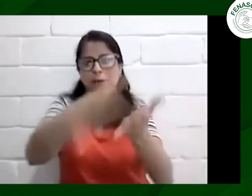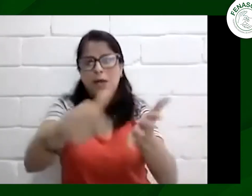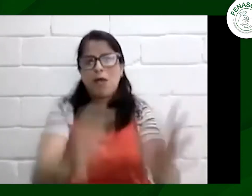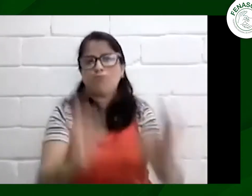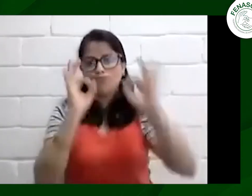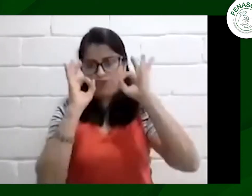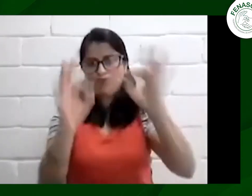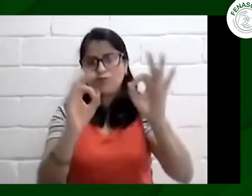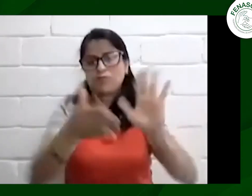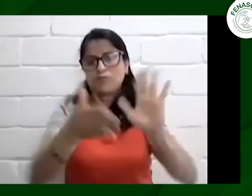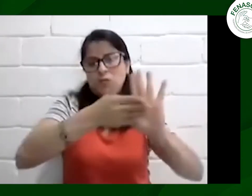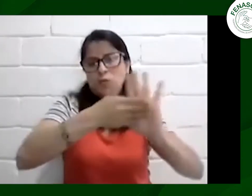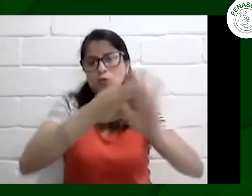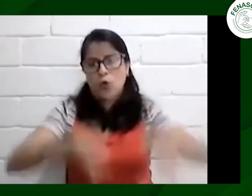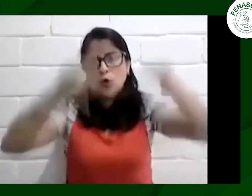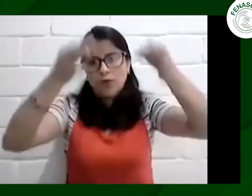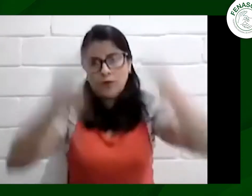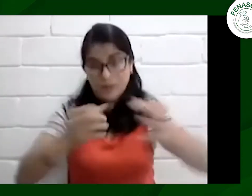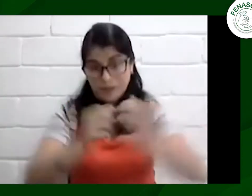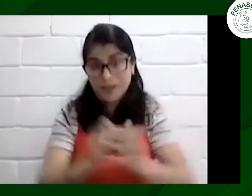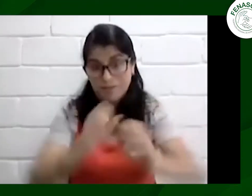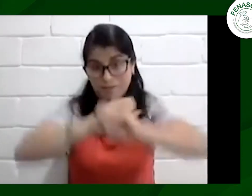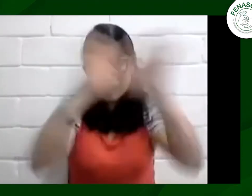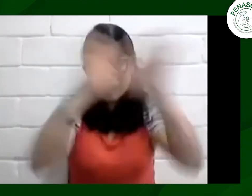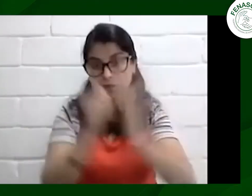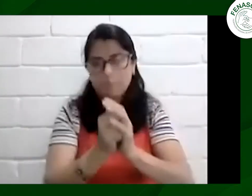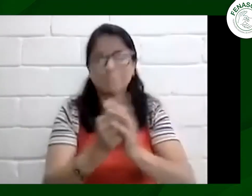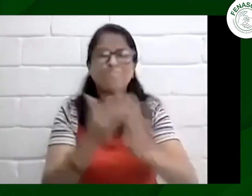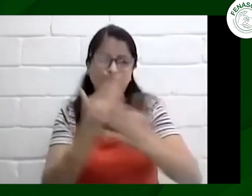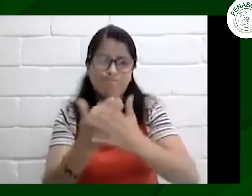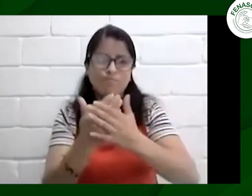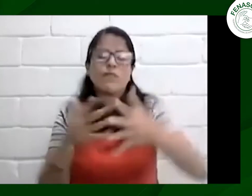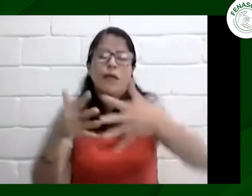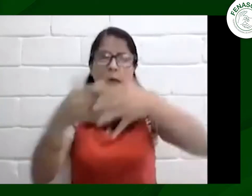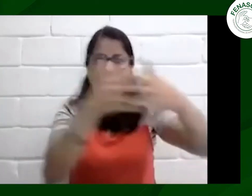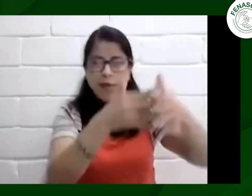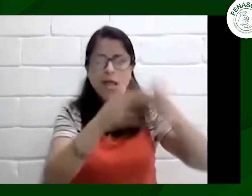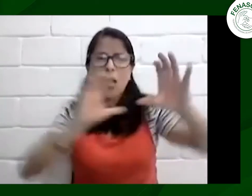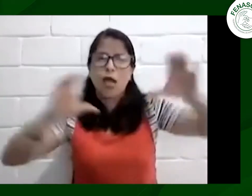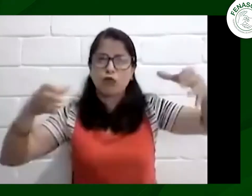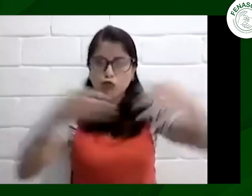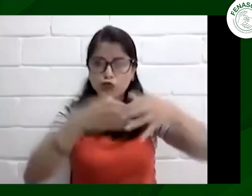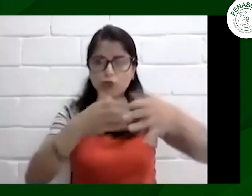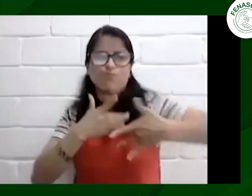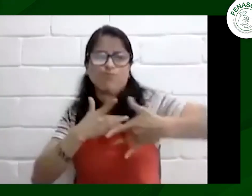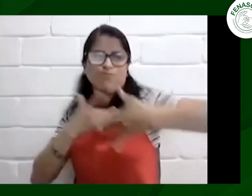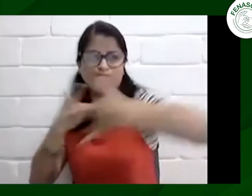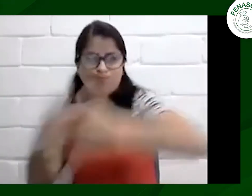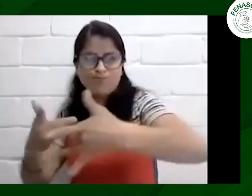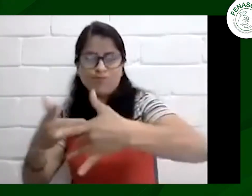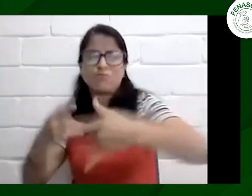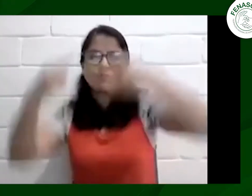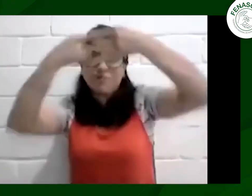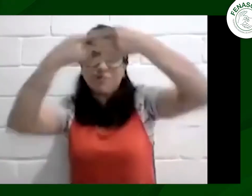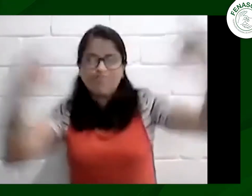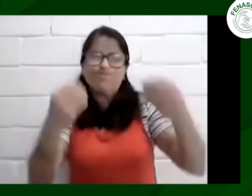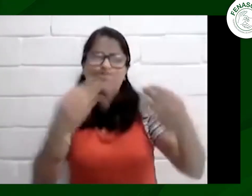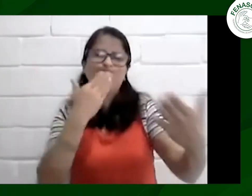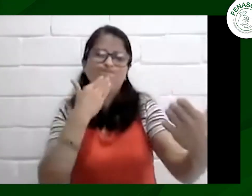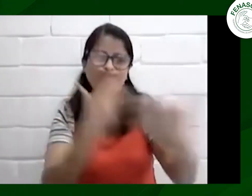apoyaron con sus donaciones y en esto se fue todo el dinero y se tienen las facturas y todos los balances donde se muestran